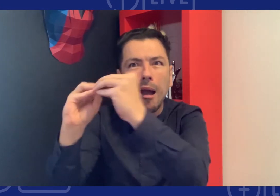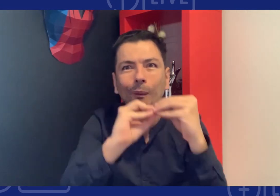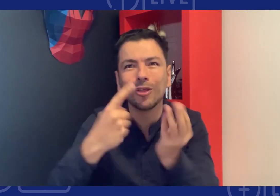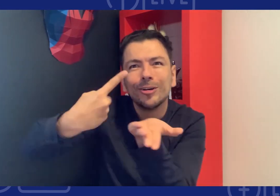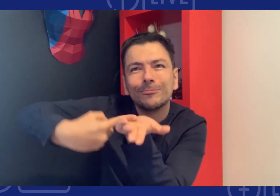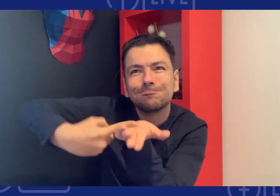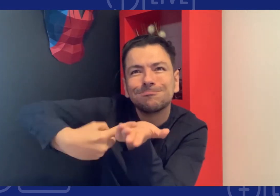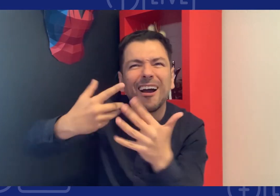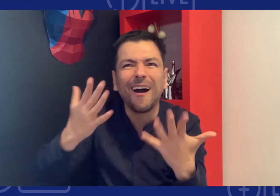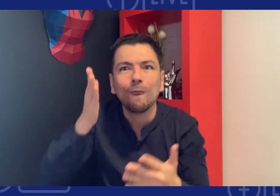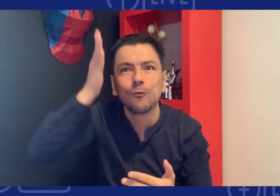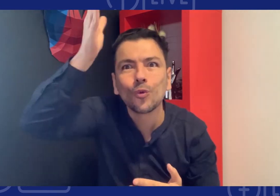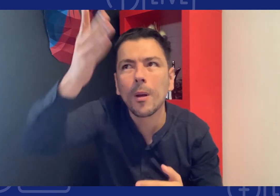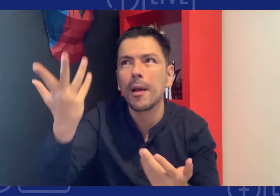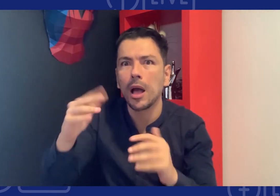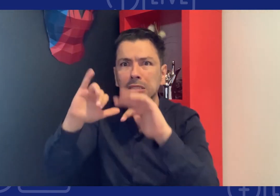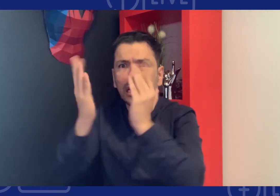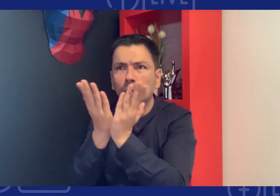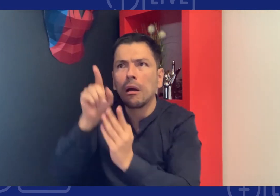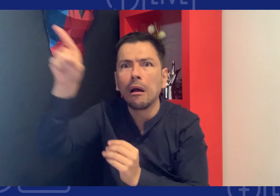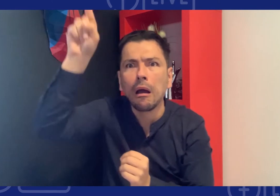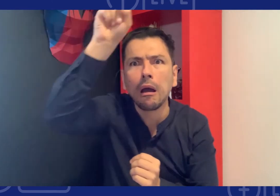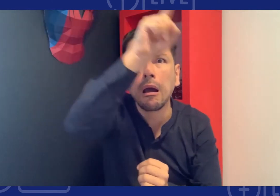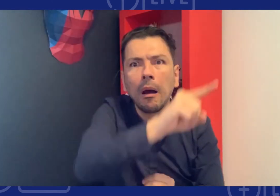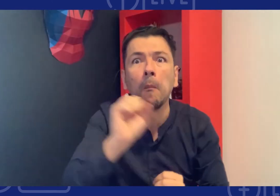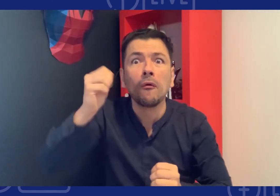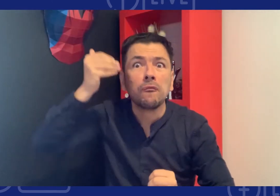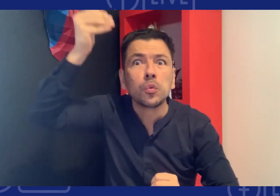hacer este diálogo para que las secretarías de educación en el futuro cambien